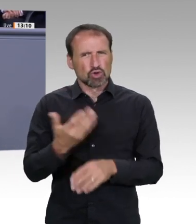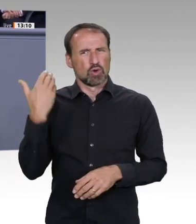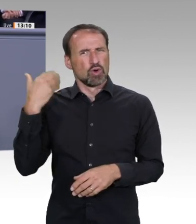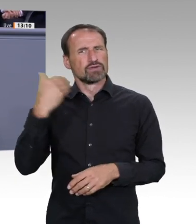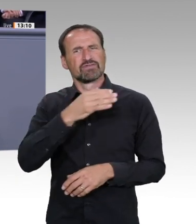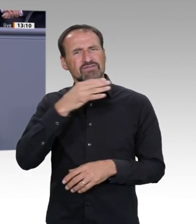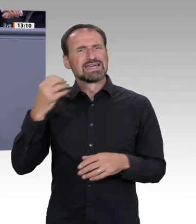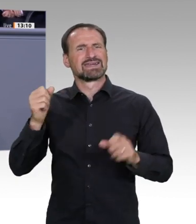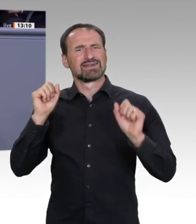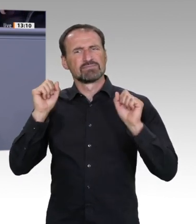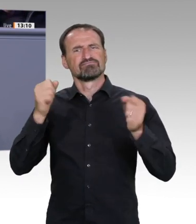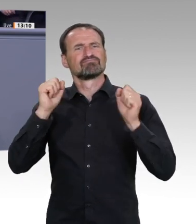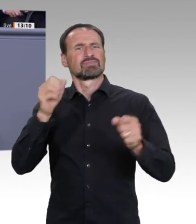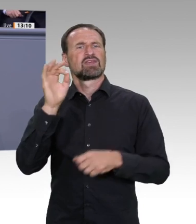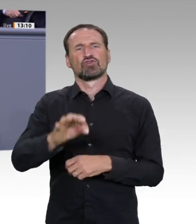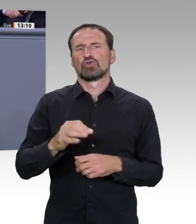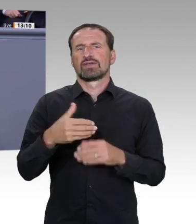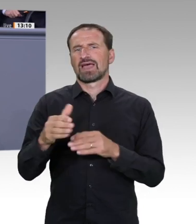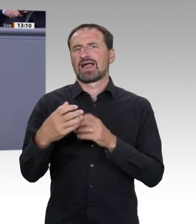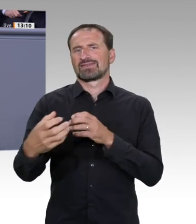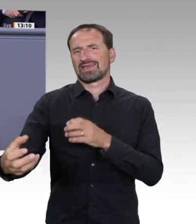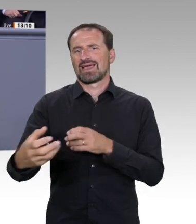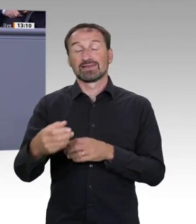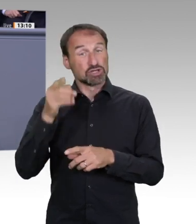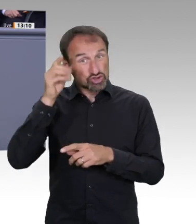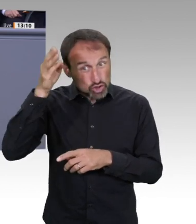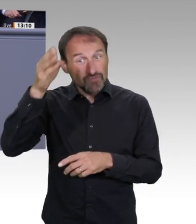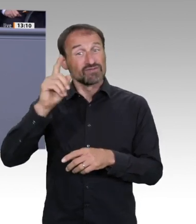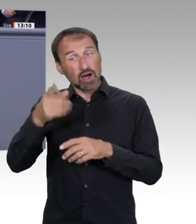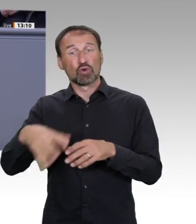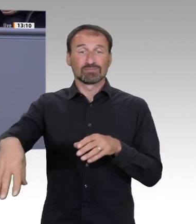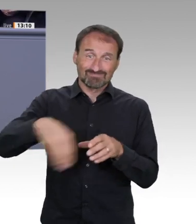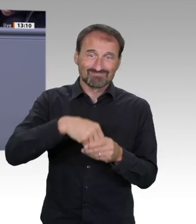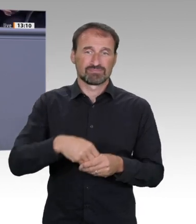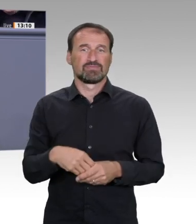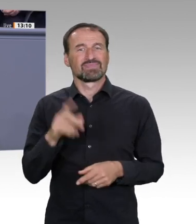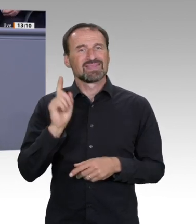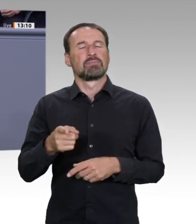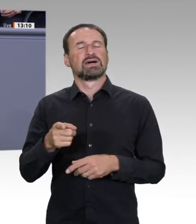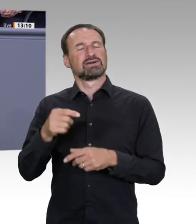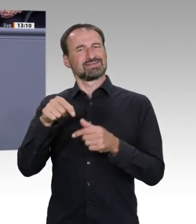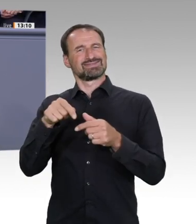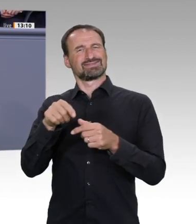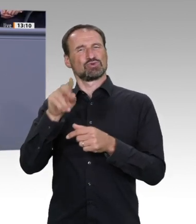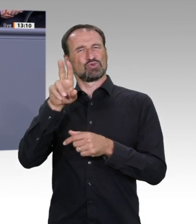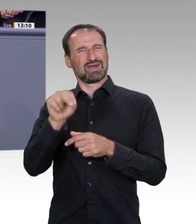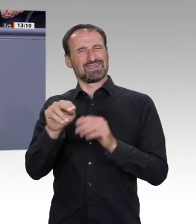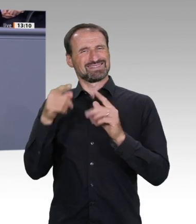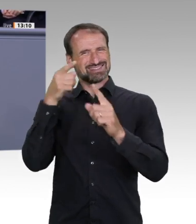Ebene, insbesondere dem Green Deal, verzahnen. Geforscht muss noch werden, muss noch an einer Reihe von Fragen, wie etwa,